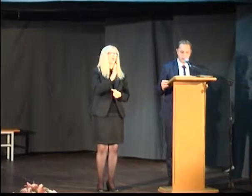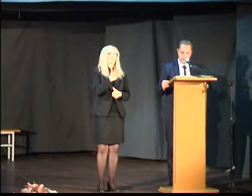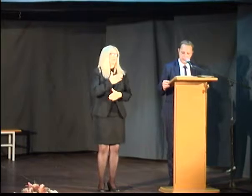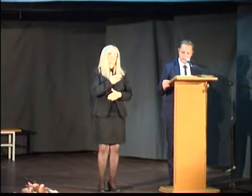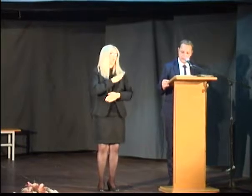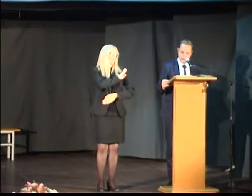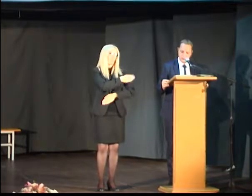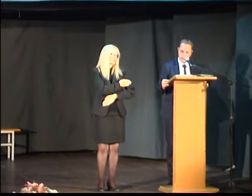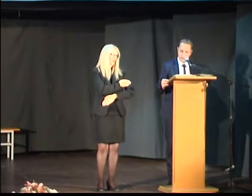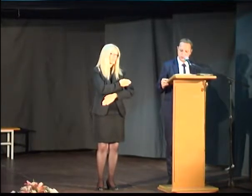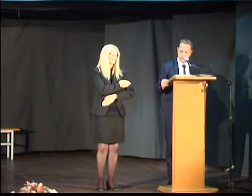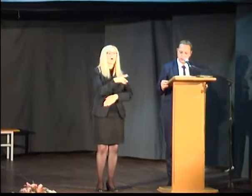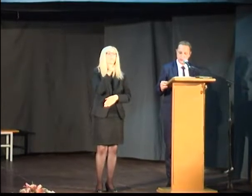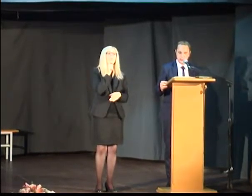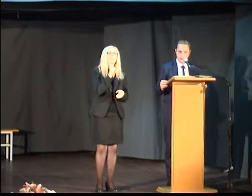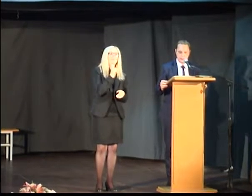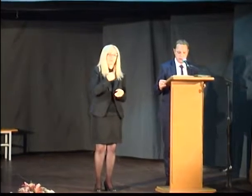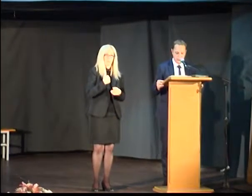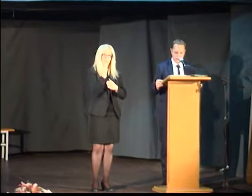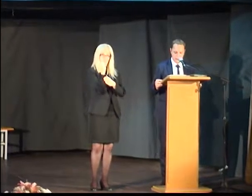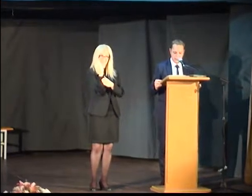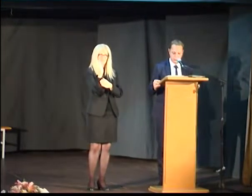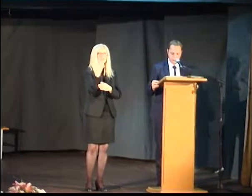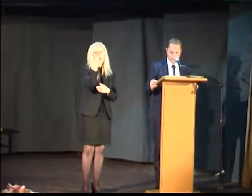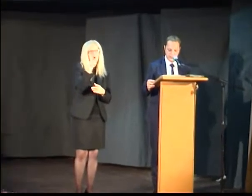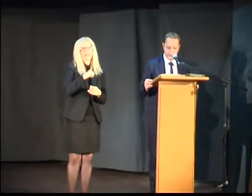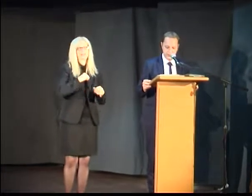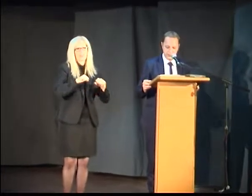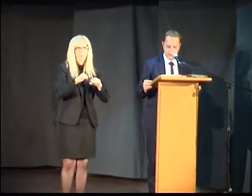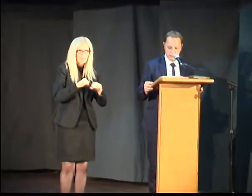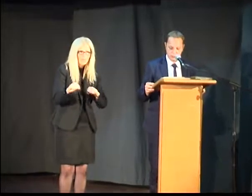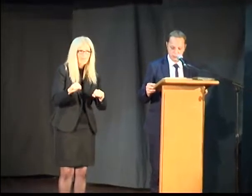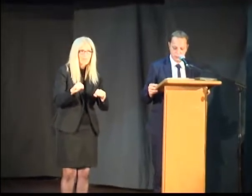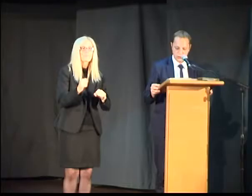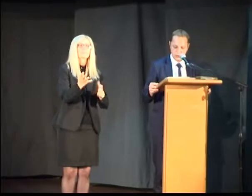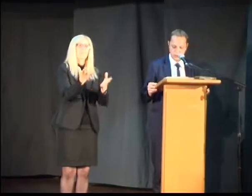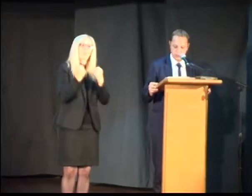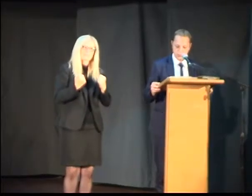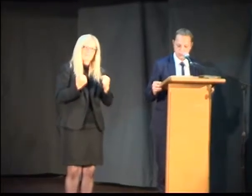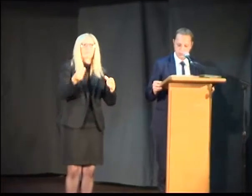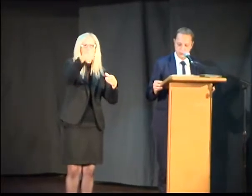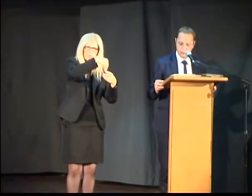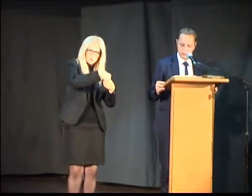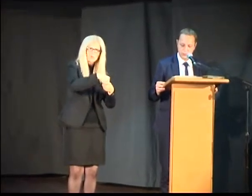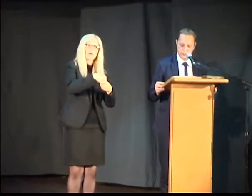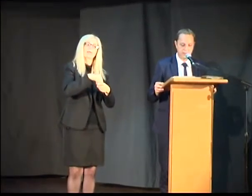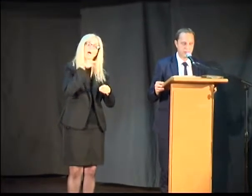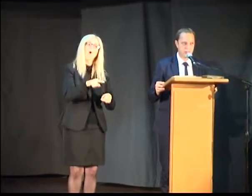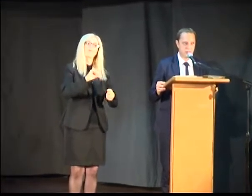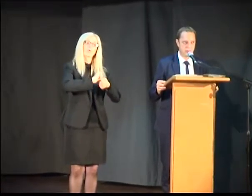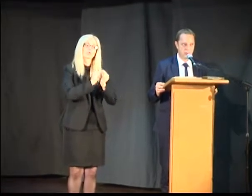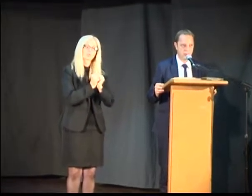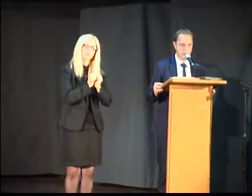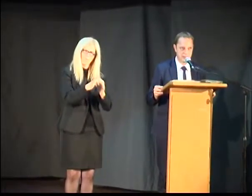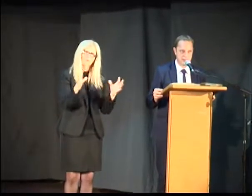mogućnostima, u kome ćemo i mi, predstavnici lokalne samouprave, uzeti učešće u nastojanju da ovo društvo za sve